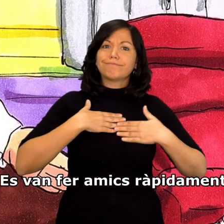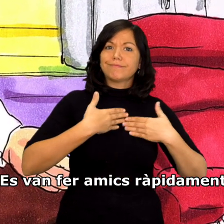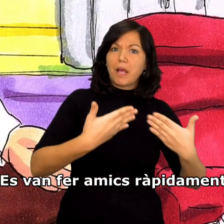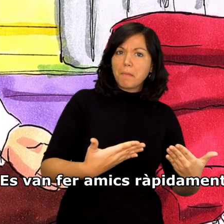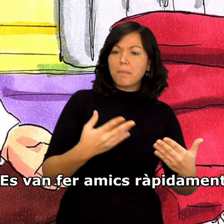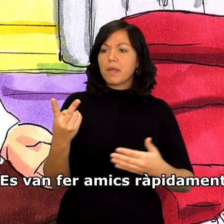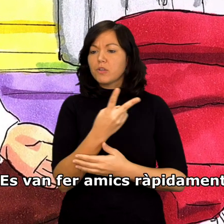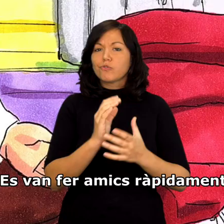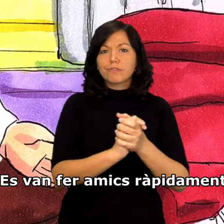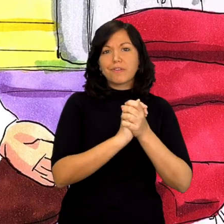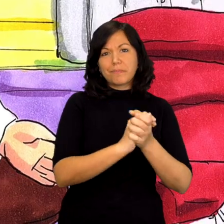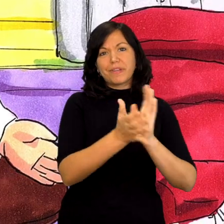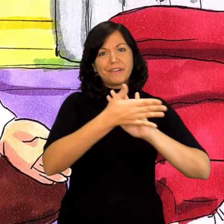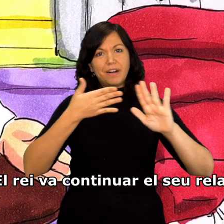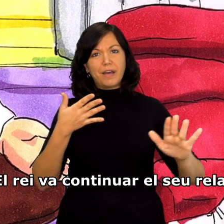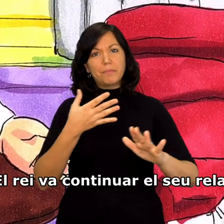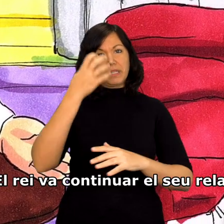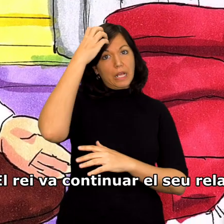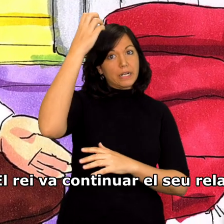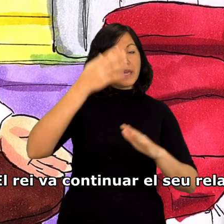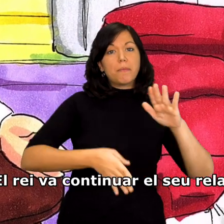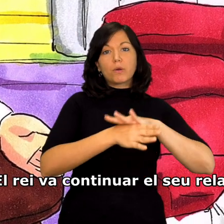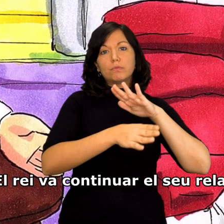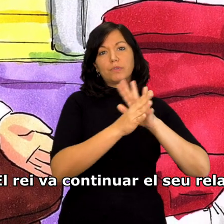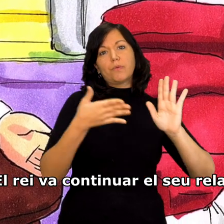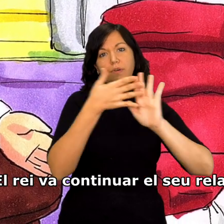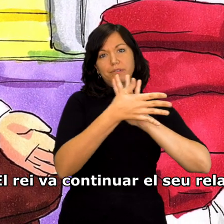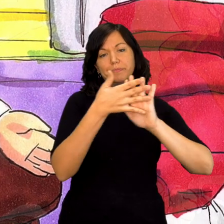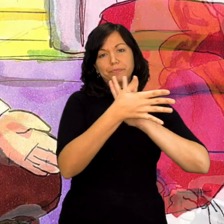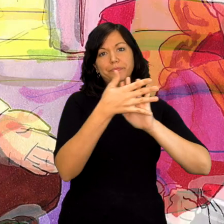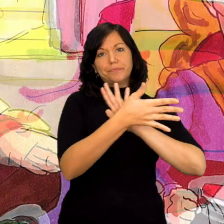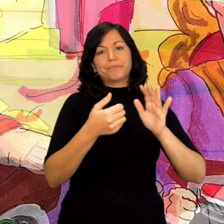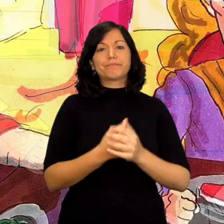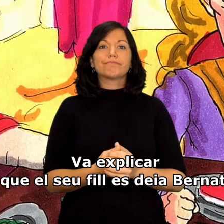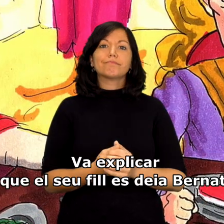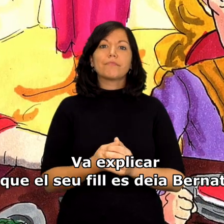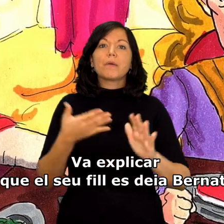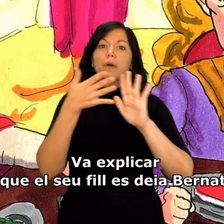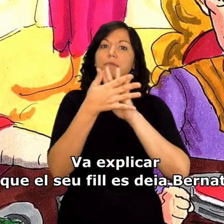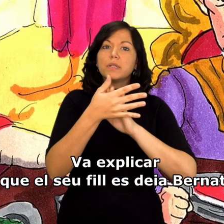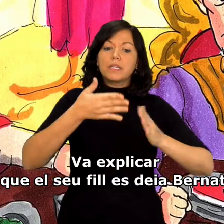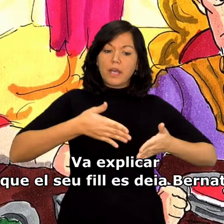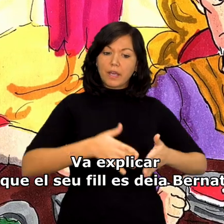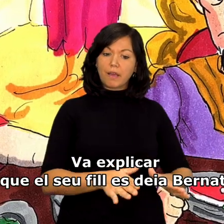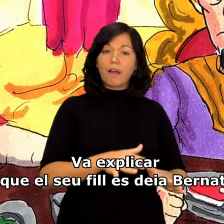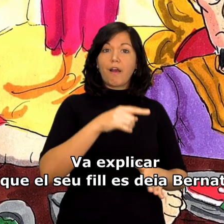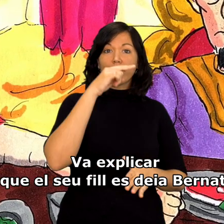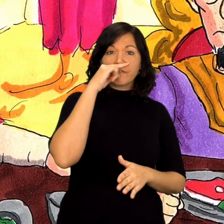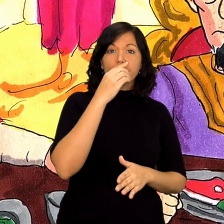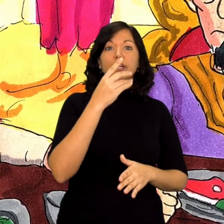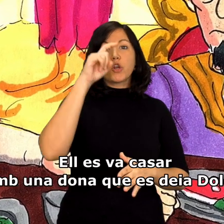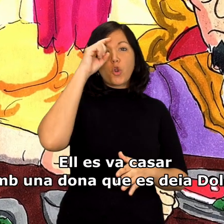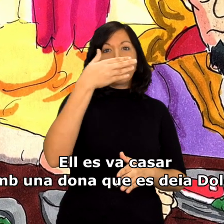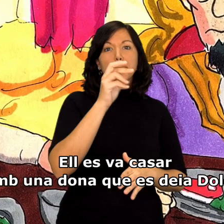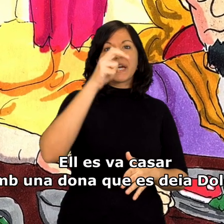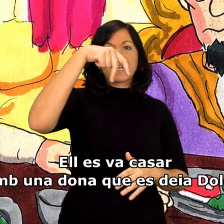Es van fer amics ràpidament. El rei va continuar el seu relat. Va explicar que el seu fill es deia Bernat.